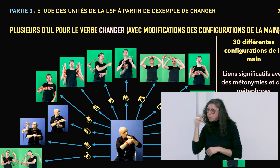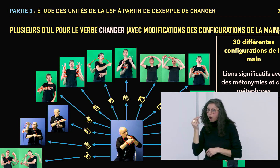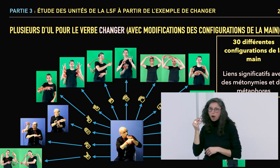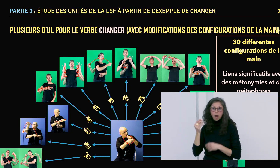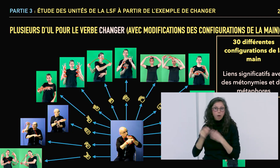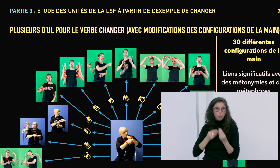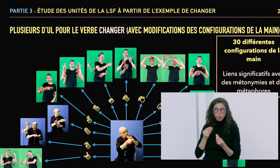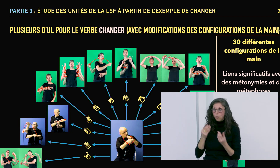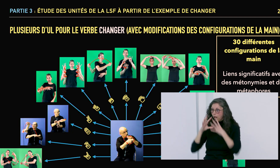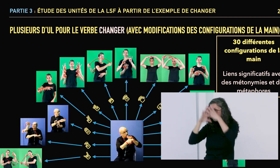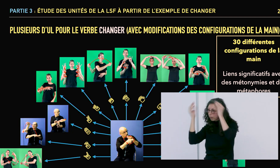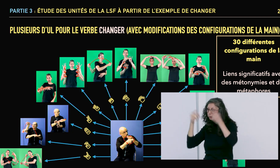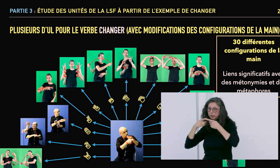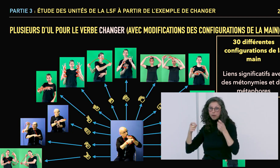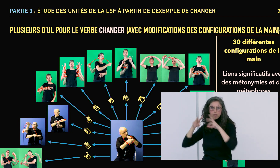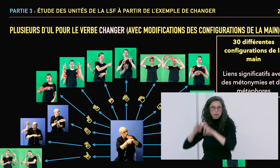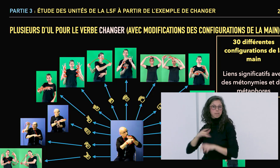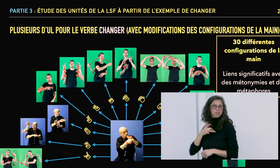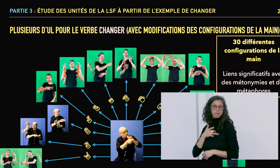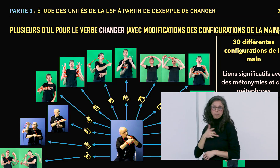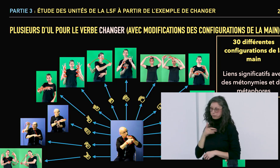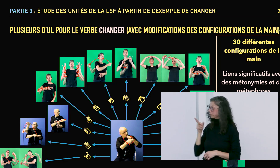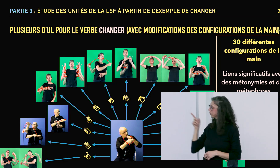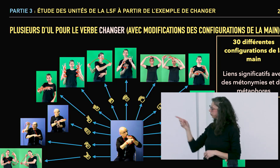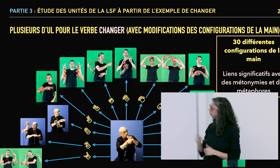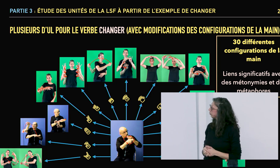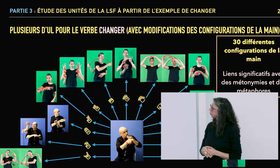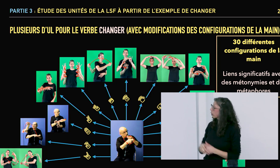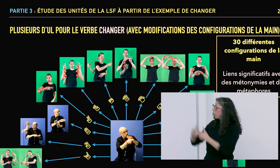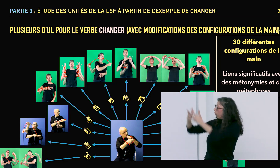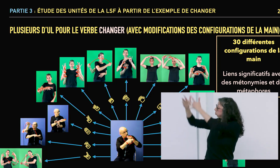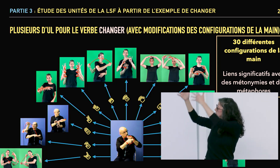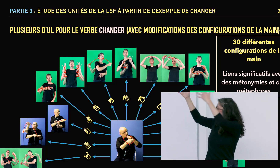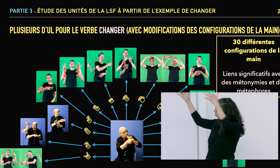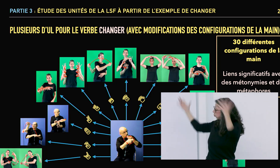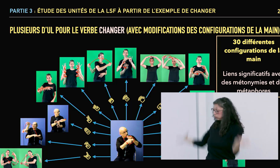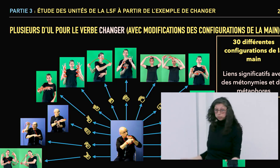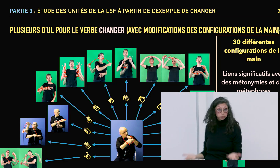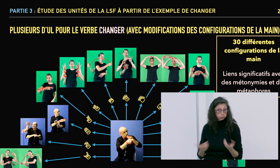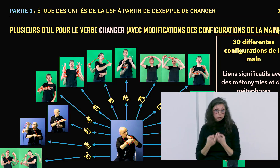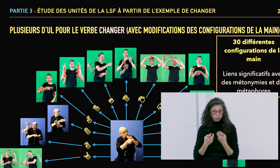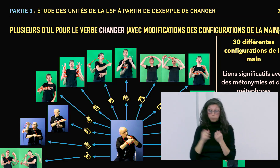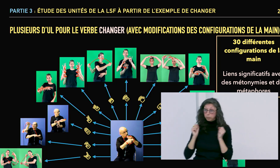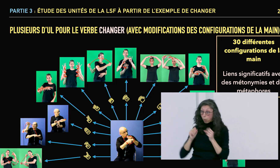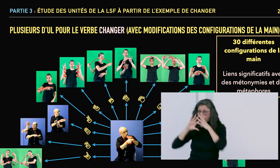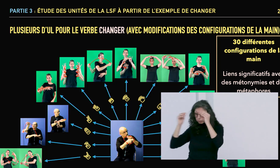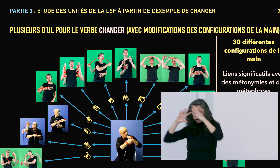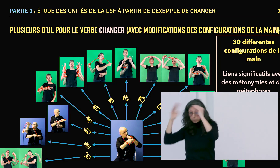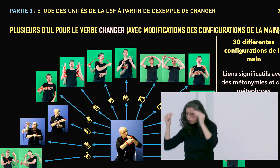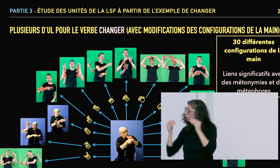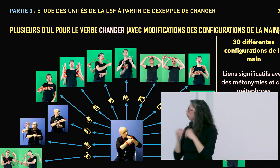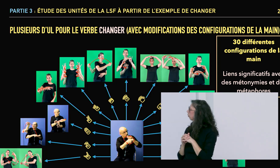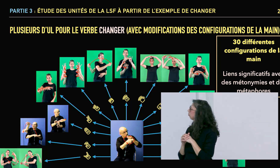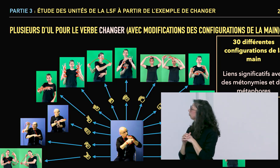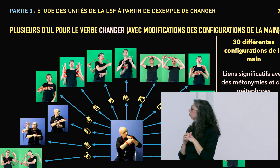Donc, ça pouvait se référer à des objets ou à des humains, à des choses abstraites. Donc, ça, a été aussi intéressant à analyser. Et vous avez après tout